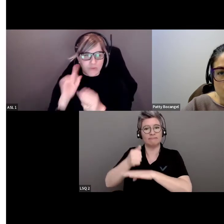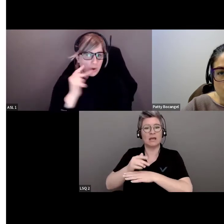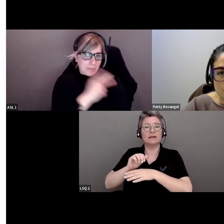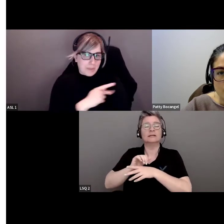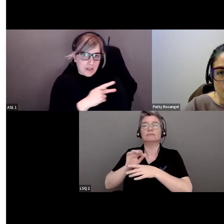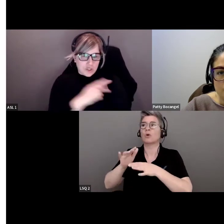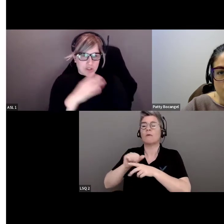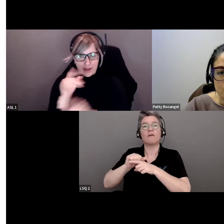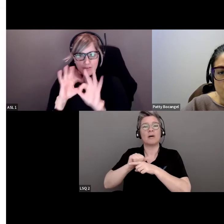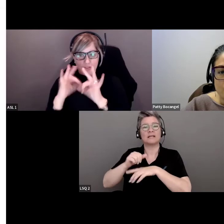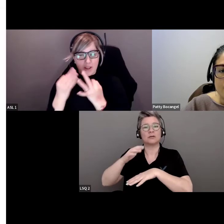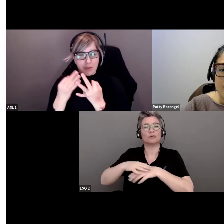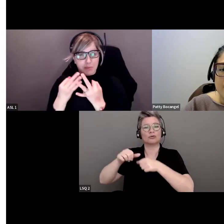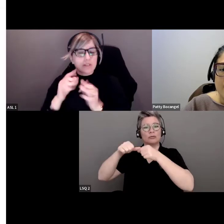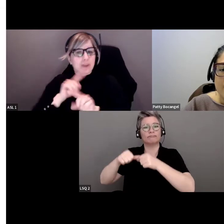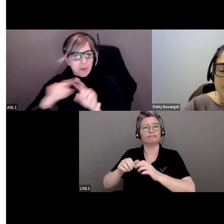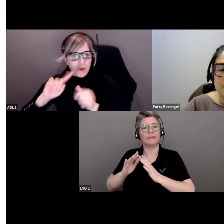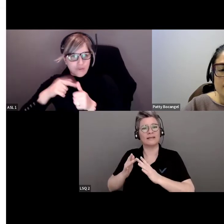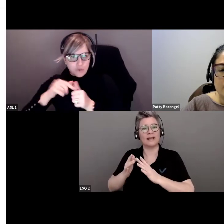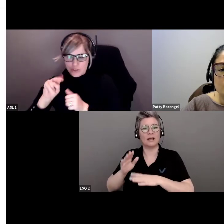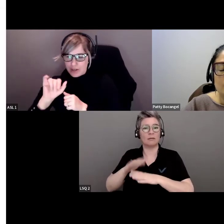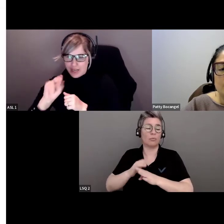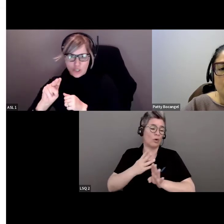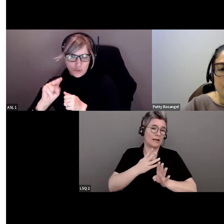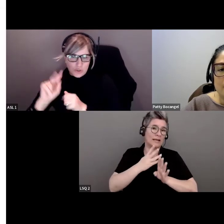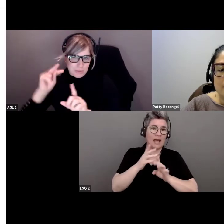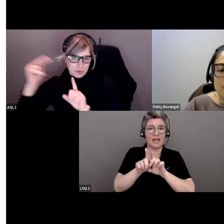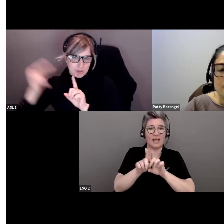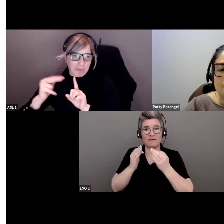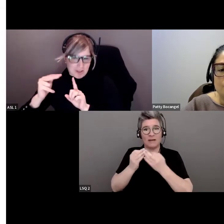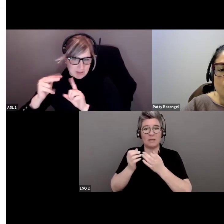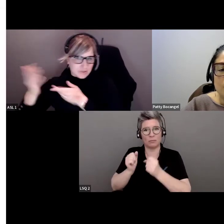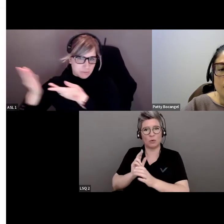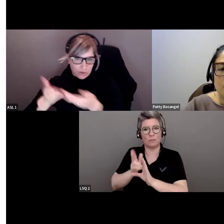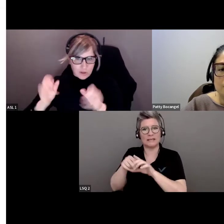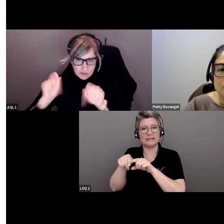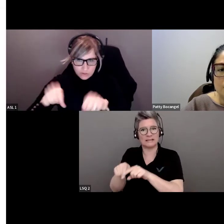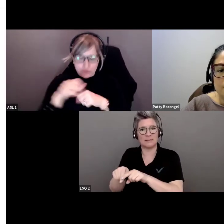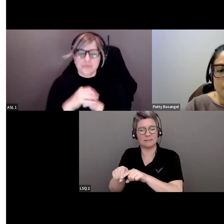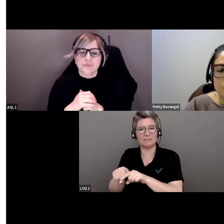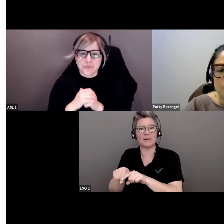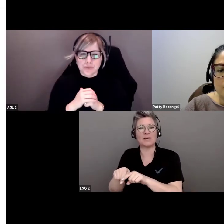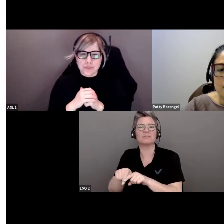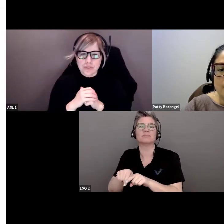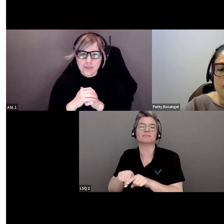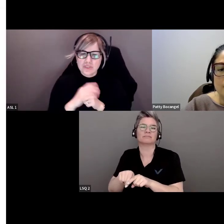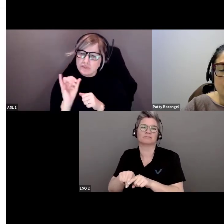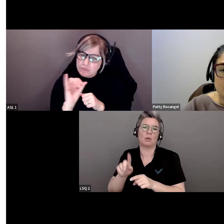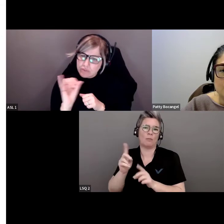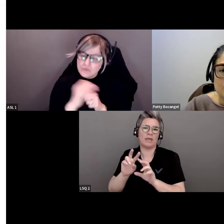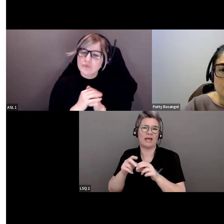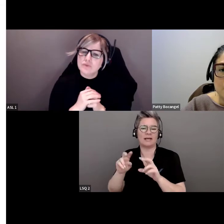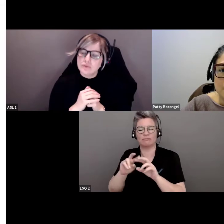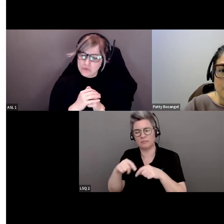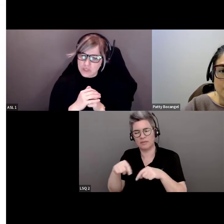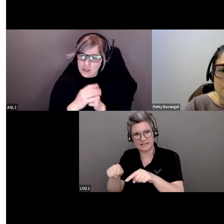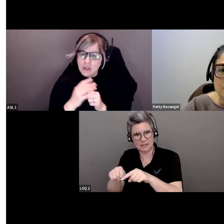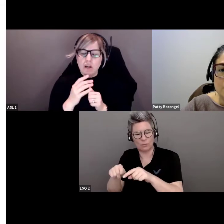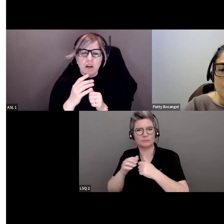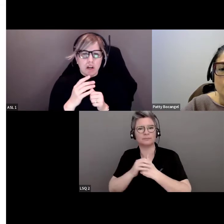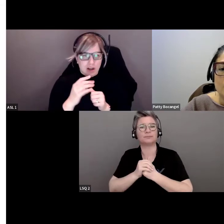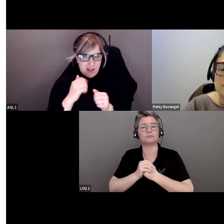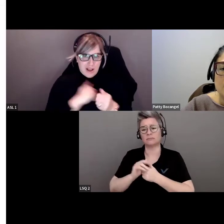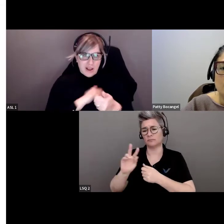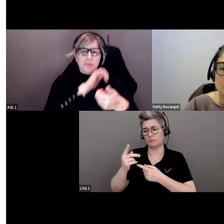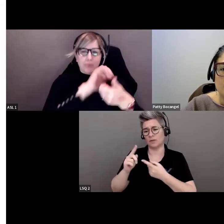de soutien pour les patients et leurs familles du point de vue des Premières Nations. Deuxièmement, le